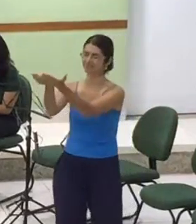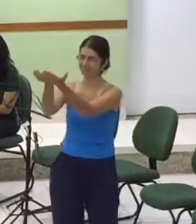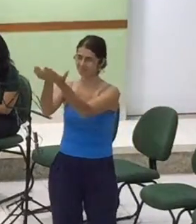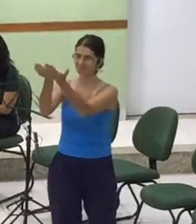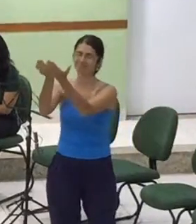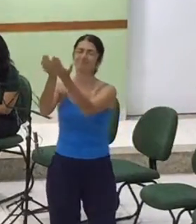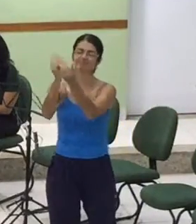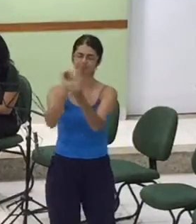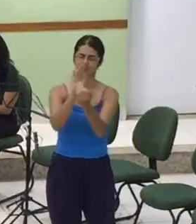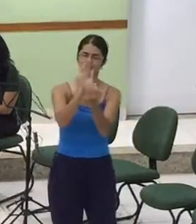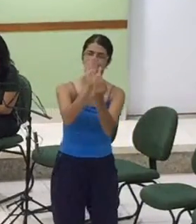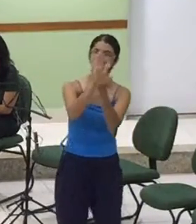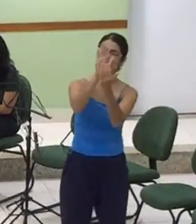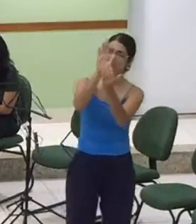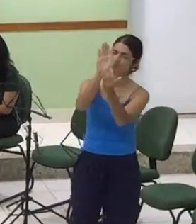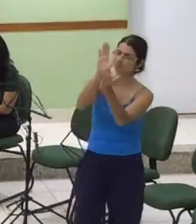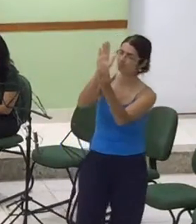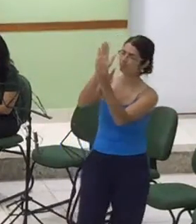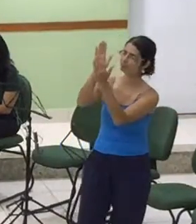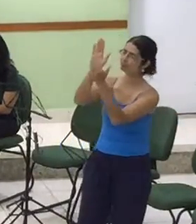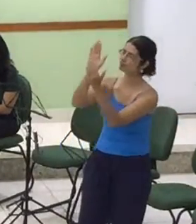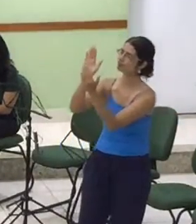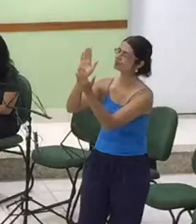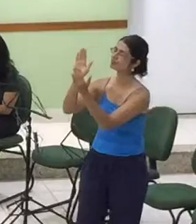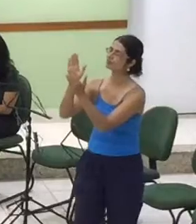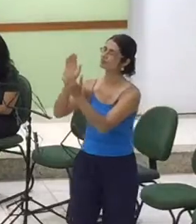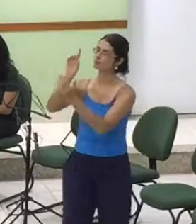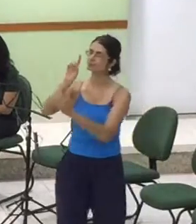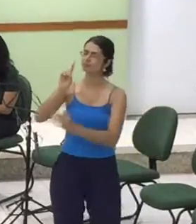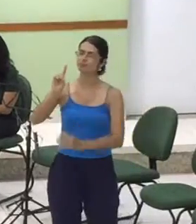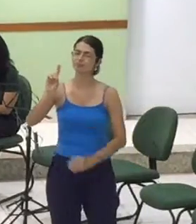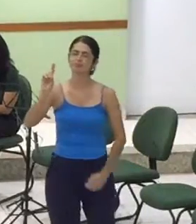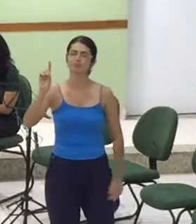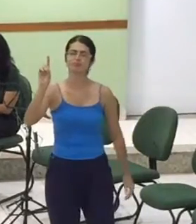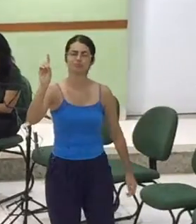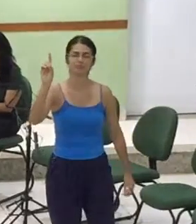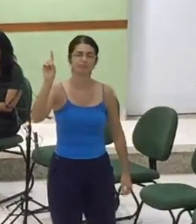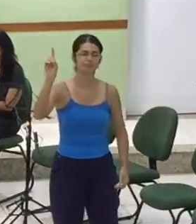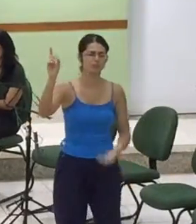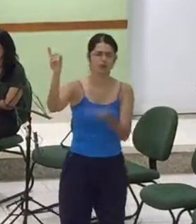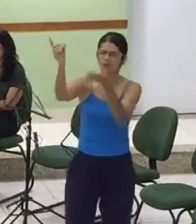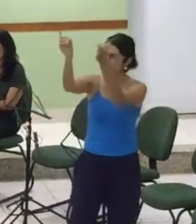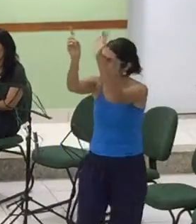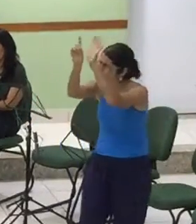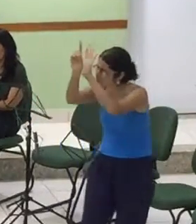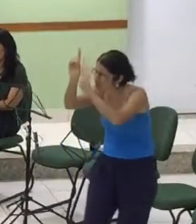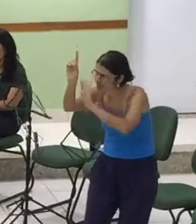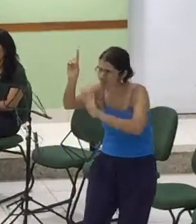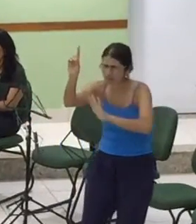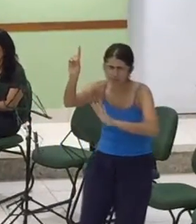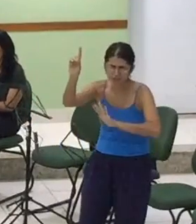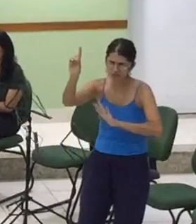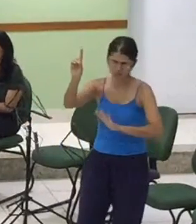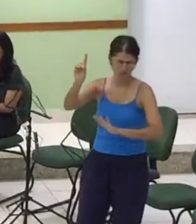adorar a Deus Adorar a Deus É apenas em